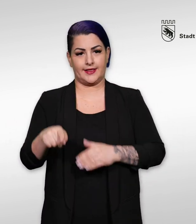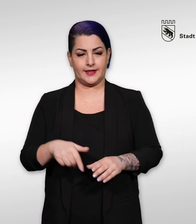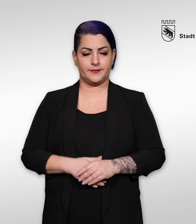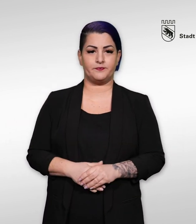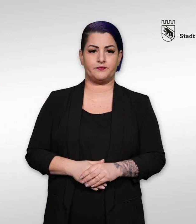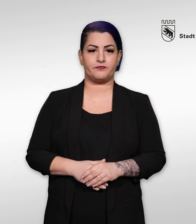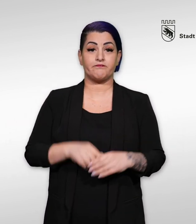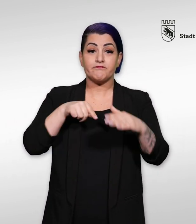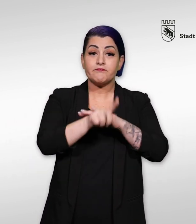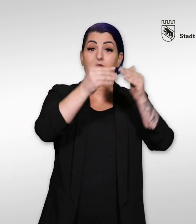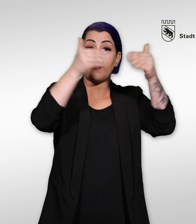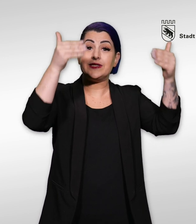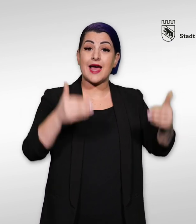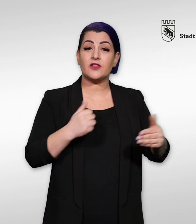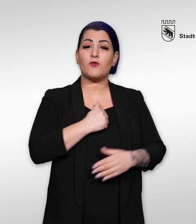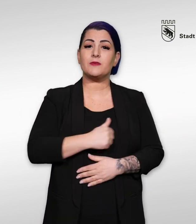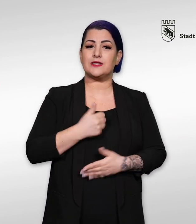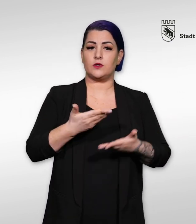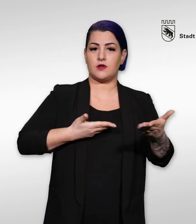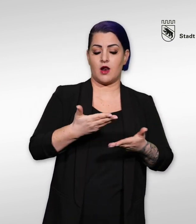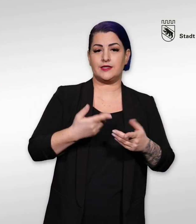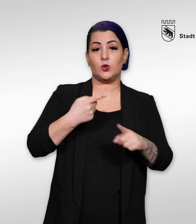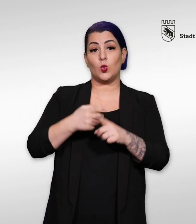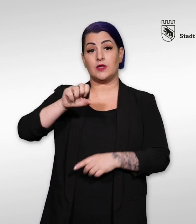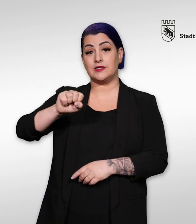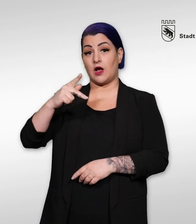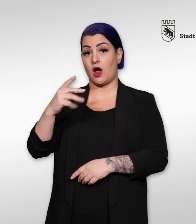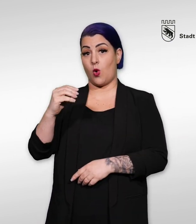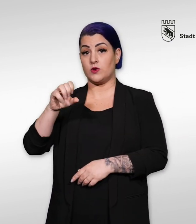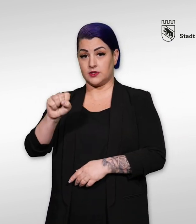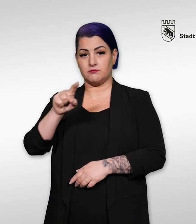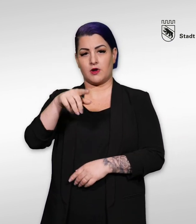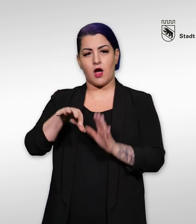zuständig. Auf der Webseite des Sozialdienstes und das GOES finden Sie mehr Informationen.